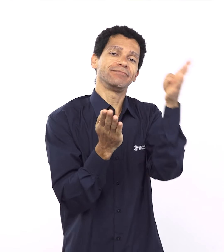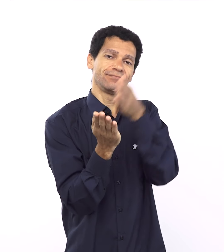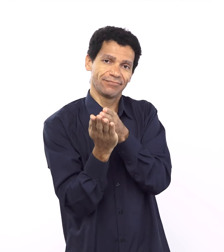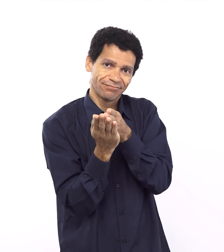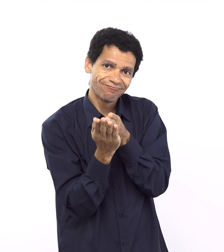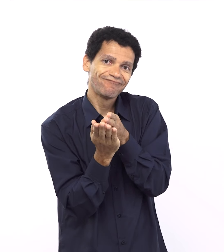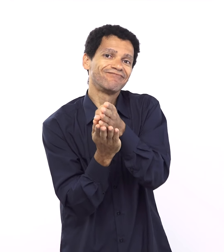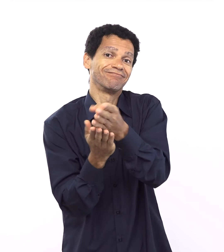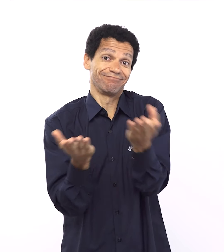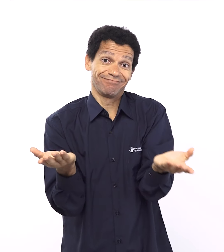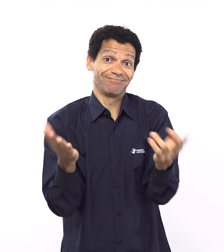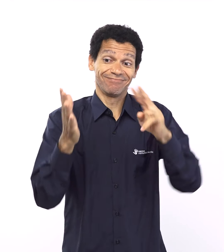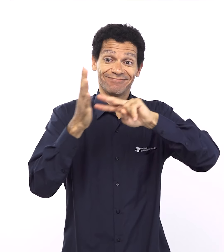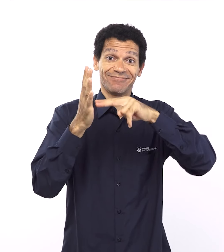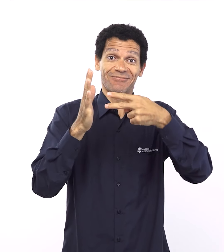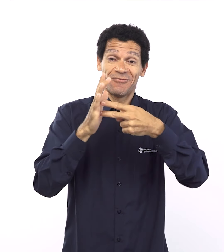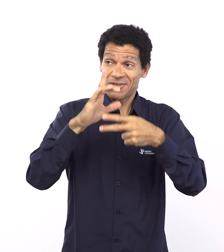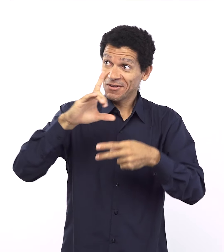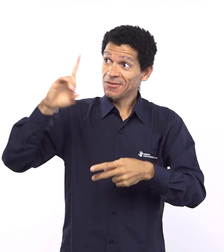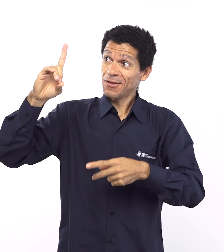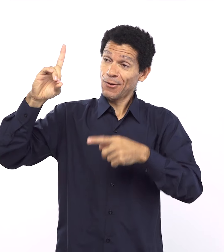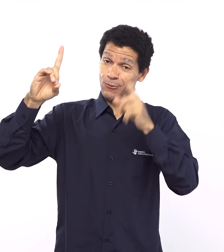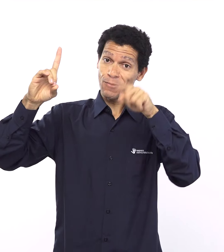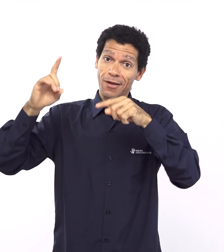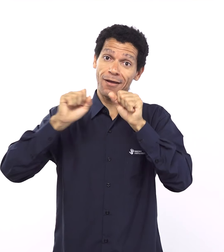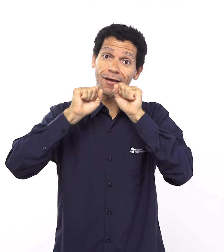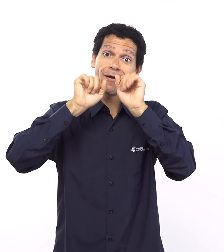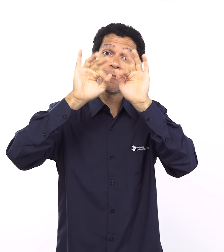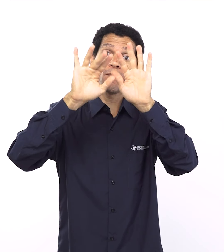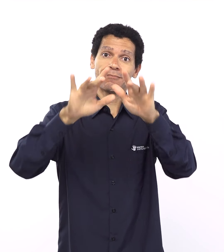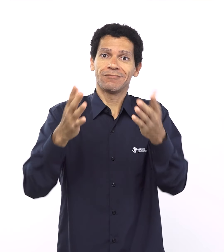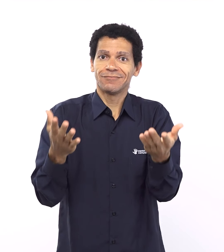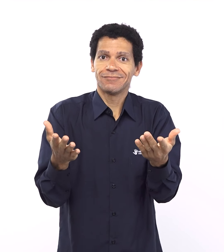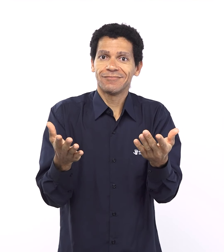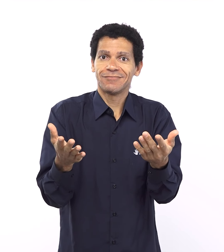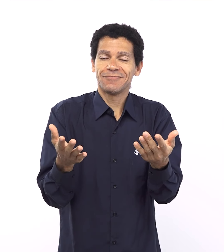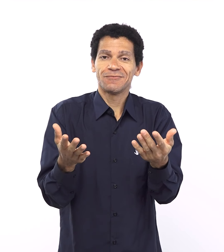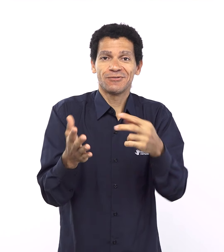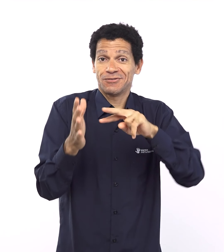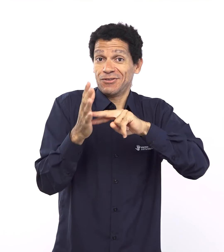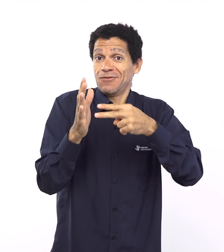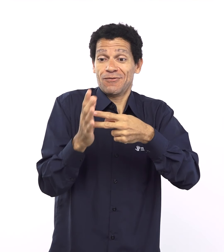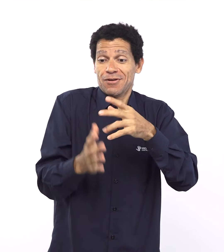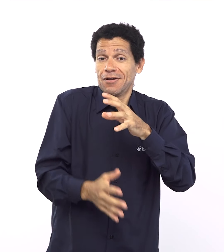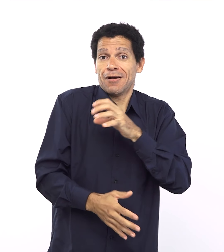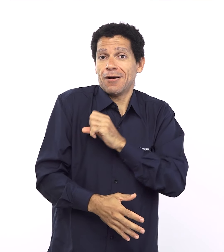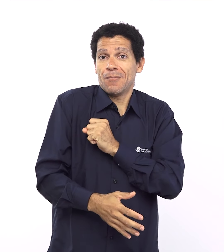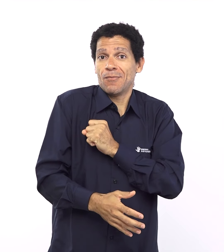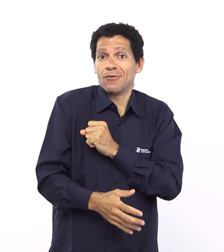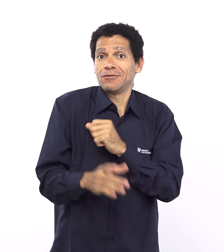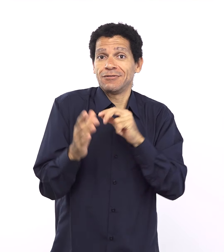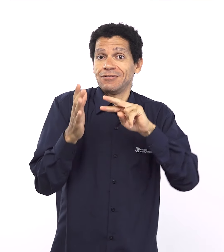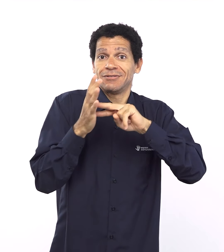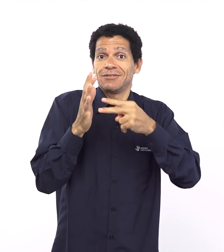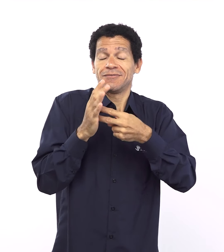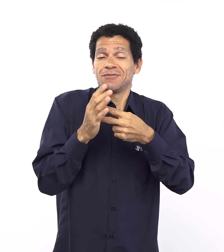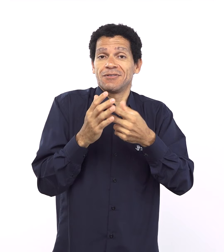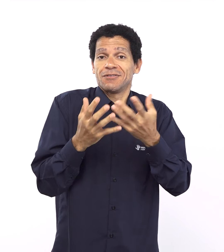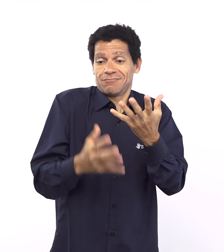e quando eu olho para mim eu não vejo nada mais do que graça nessa iniciativa divina constante